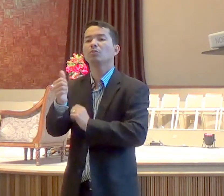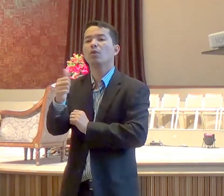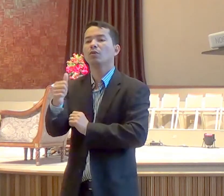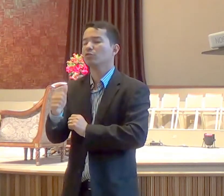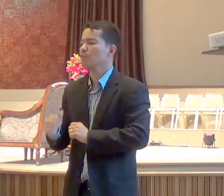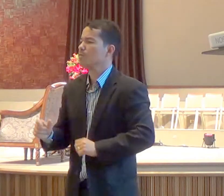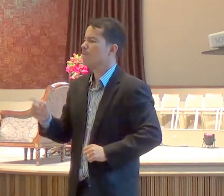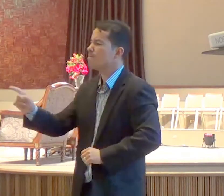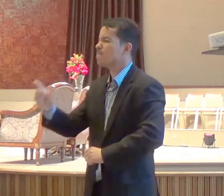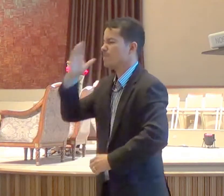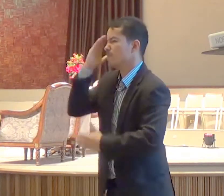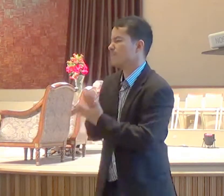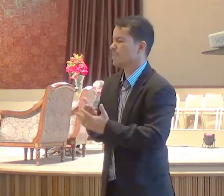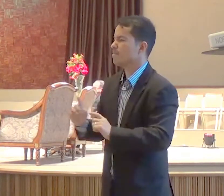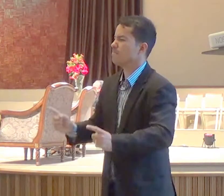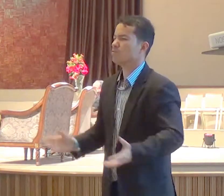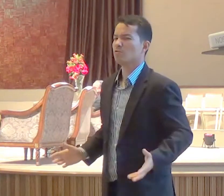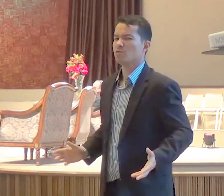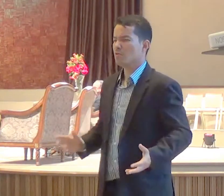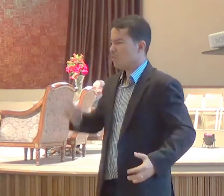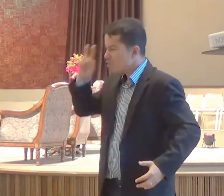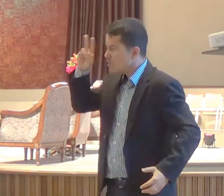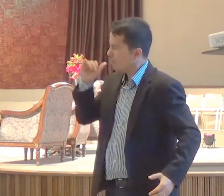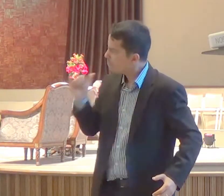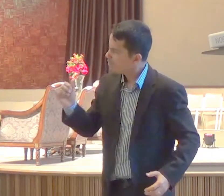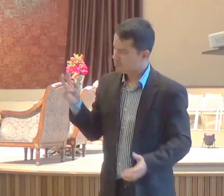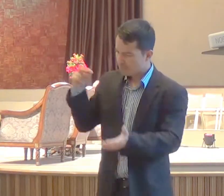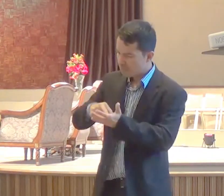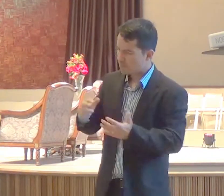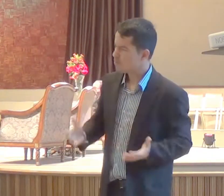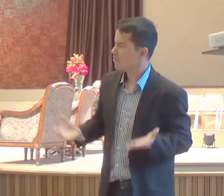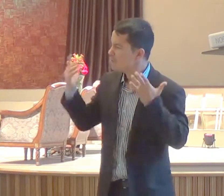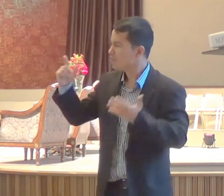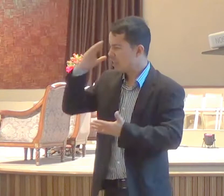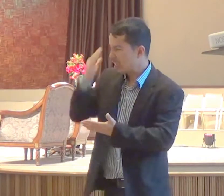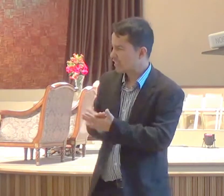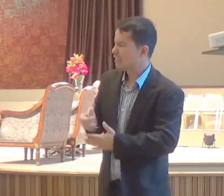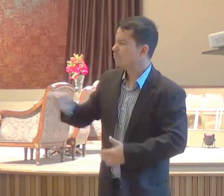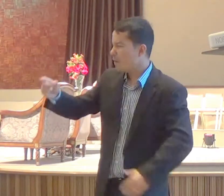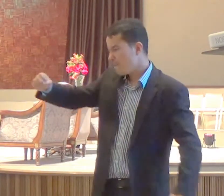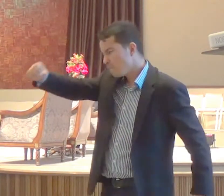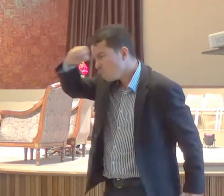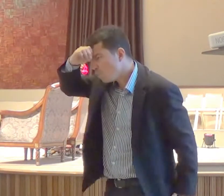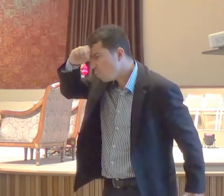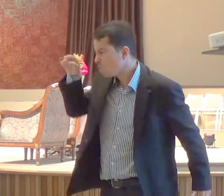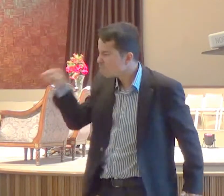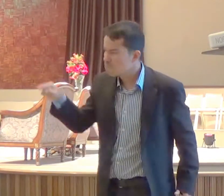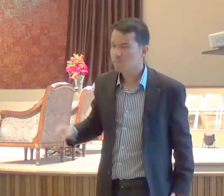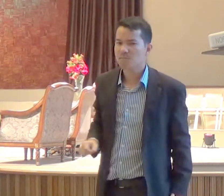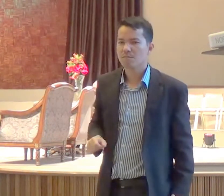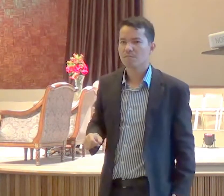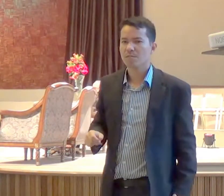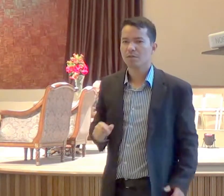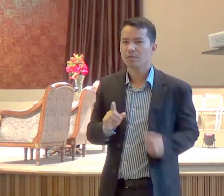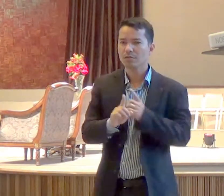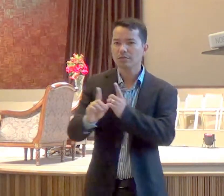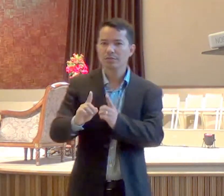eu disse que ressuscitaria, e ressuscitei, vocês não creram em crédulos, duros de coração,